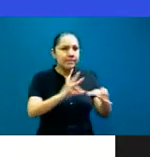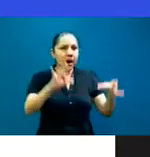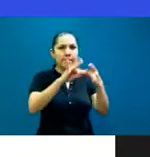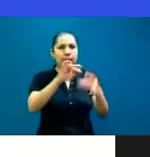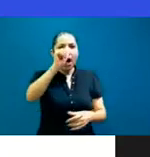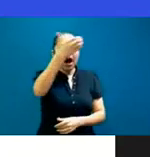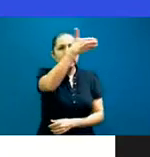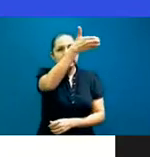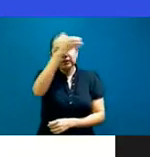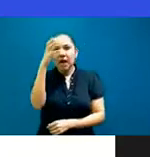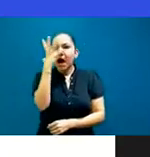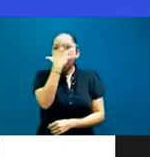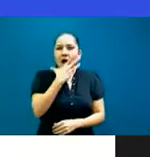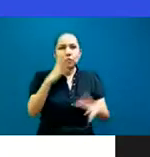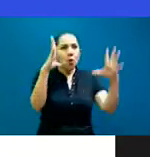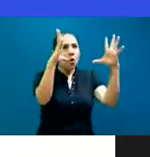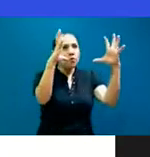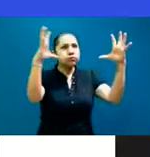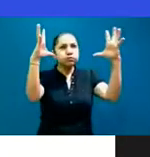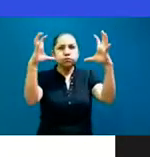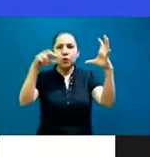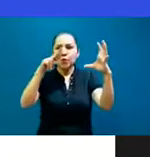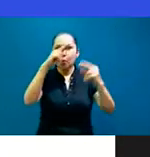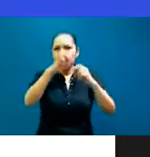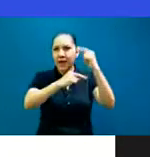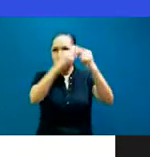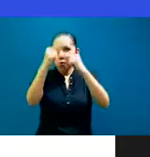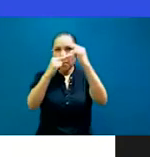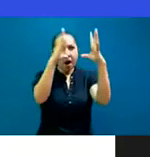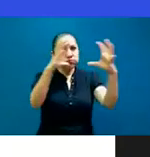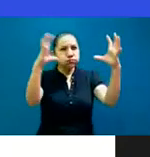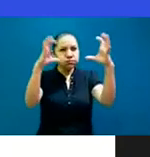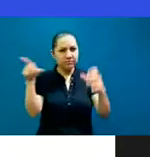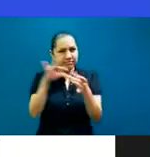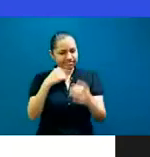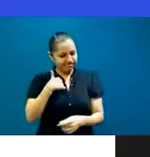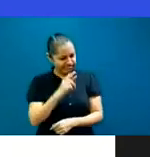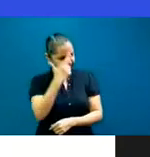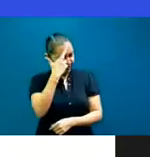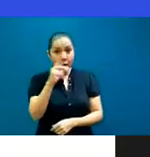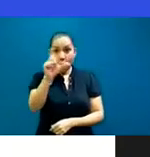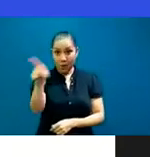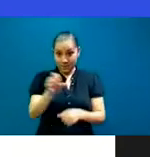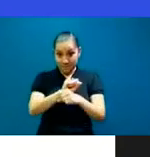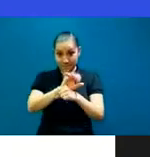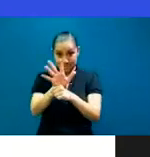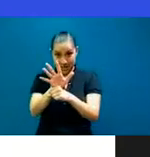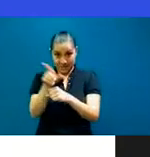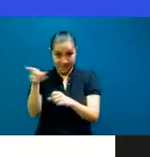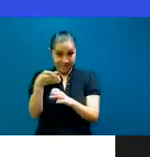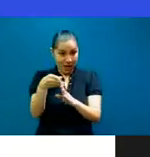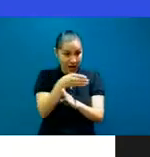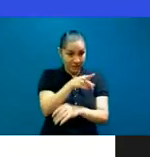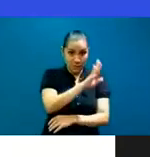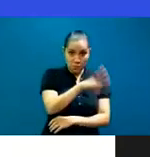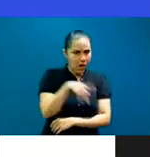Siempre estaba dispuesto a aprender e incluso en la pandemia, antes de morir, aprendió a trabajar todavía por Zoom y estuvo